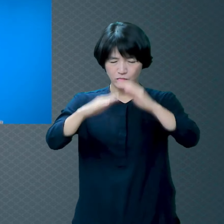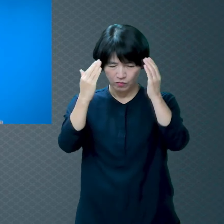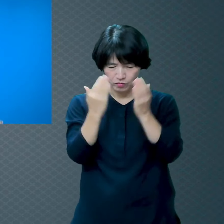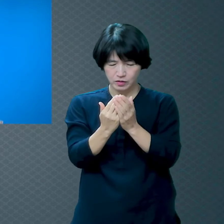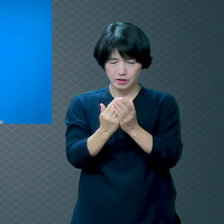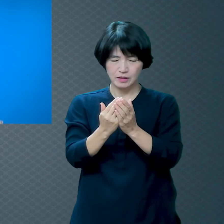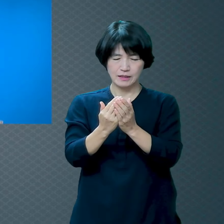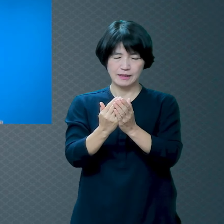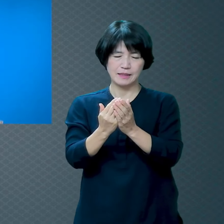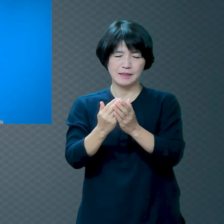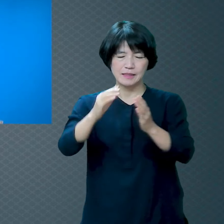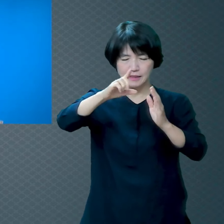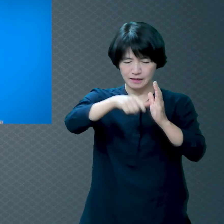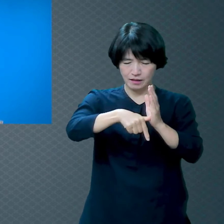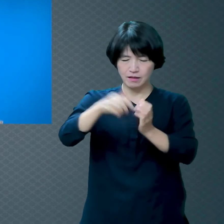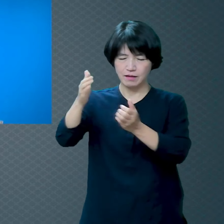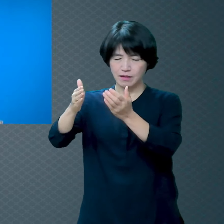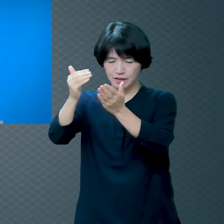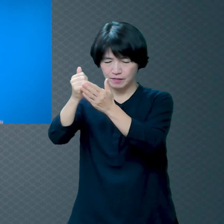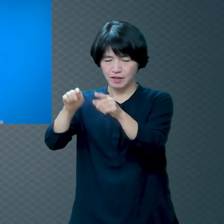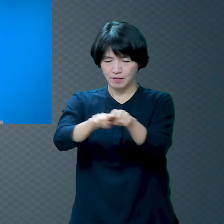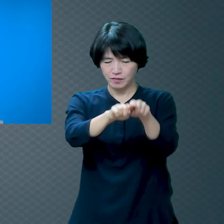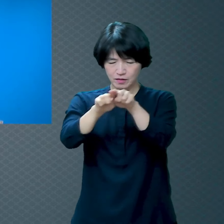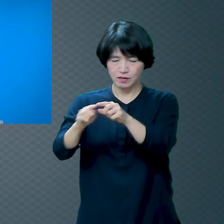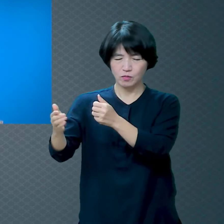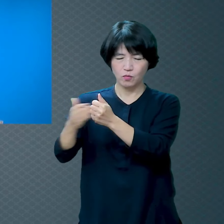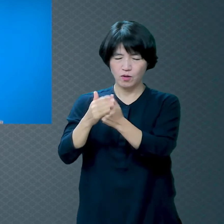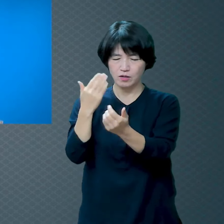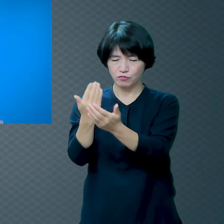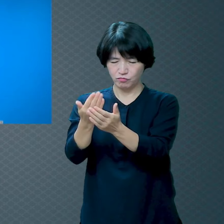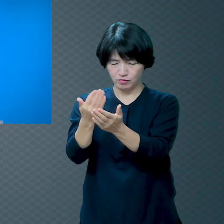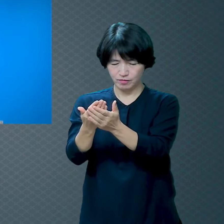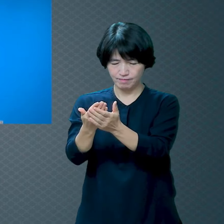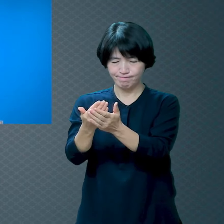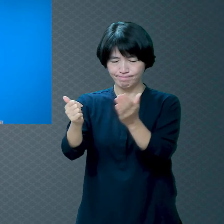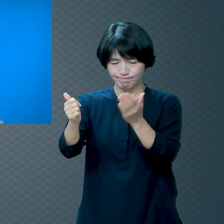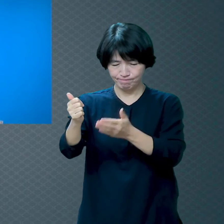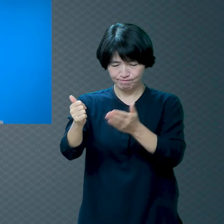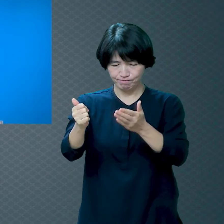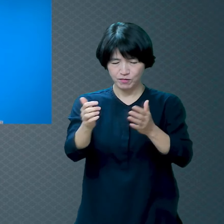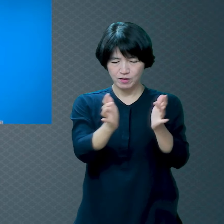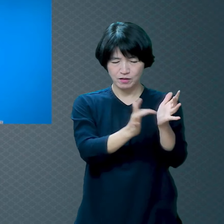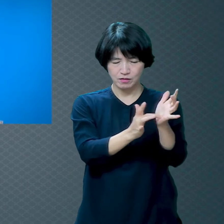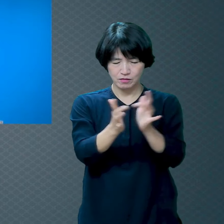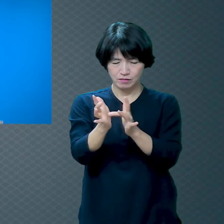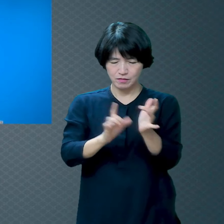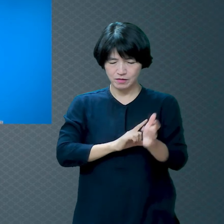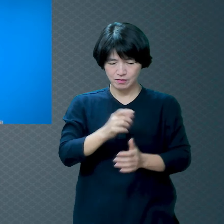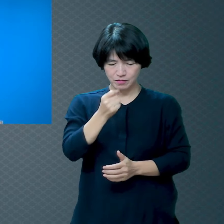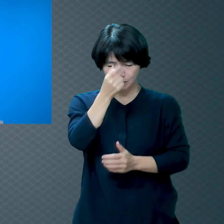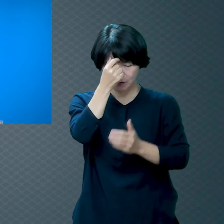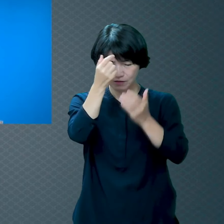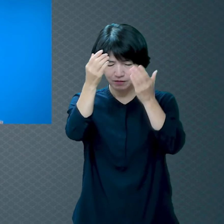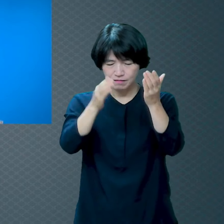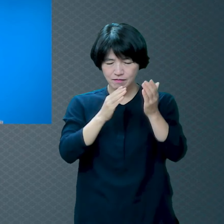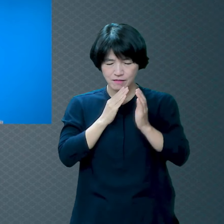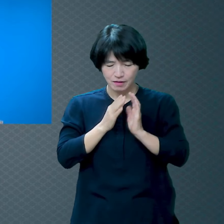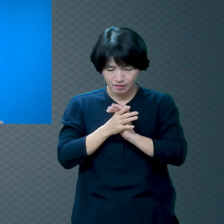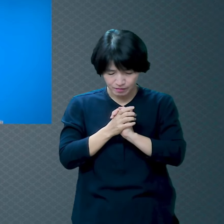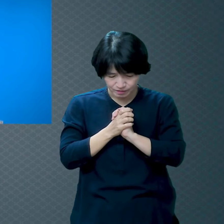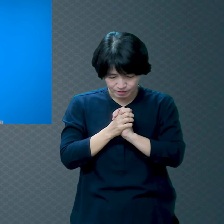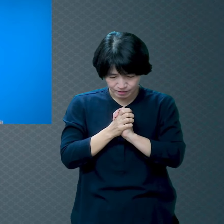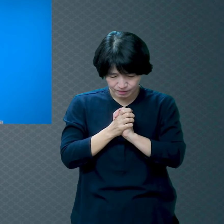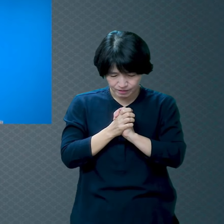시간 함께해 주시기를 원하면서 예수님의 이름으로 기도합니다 아멘